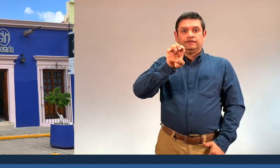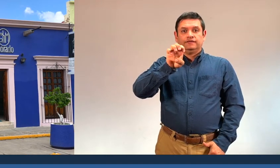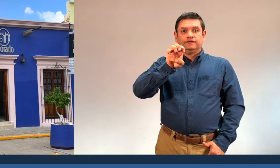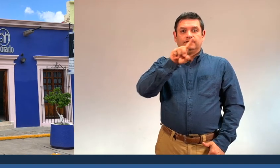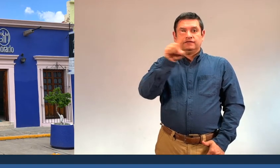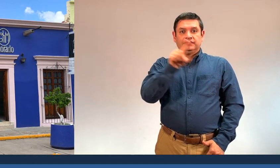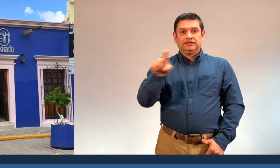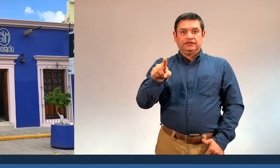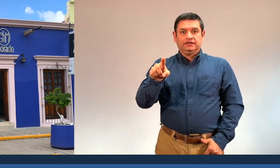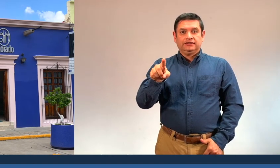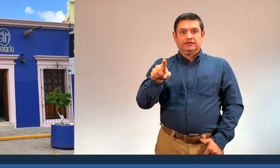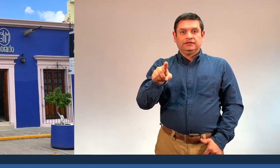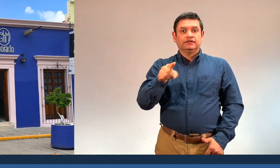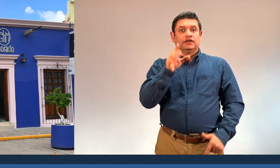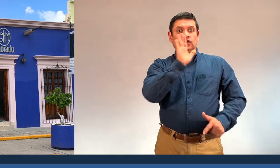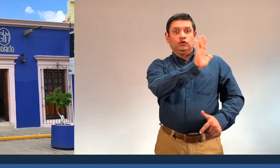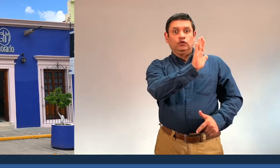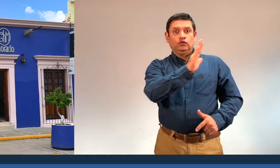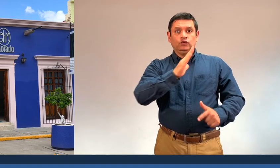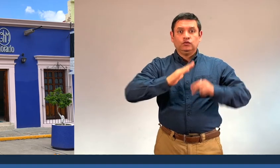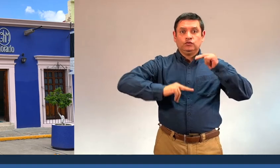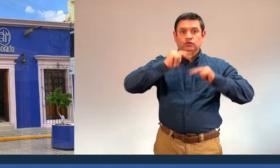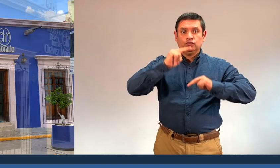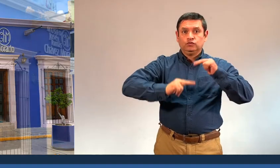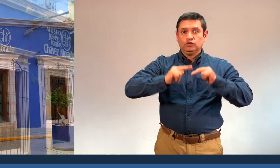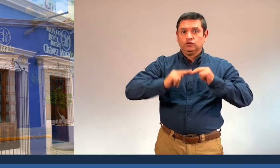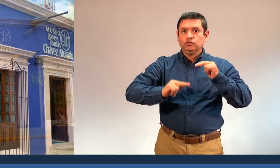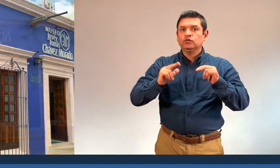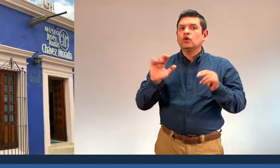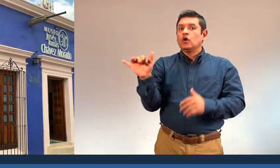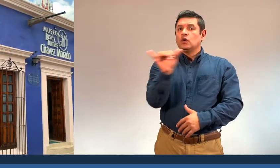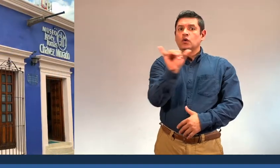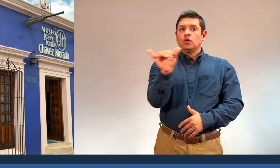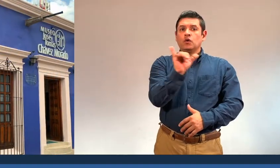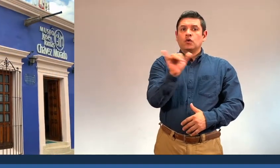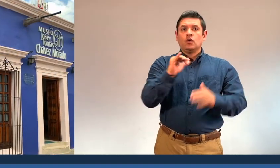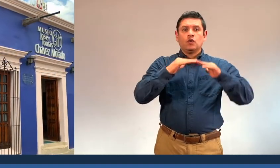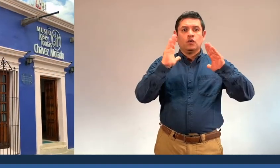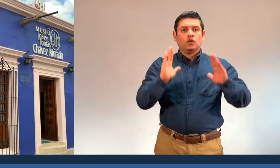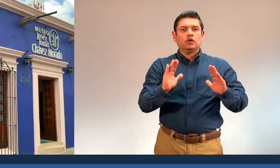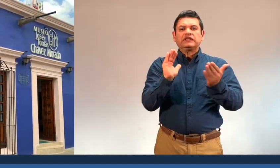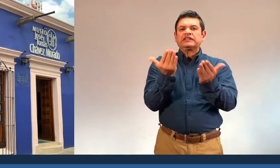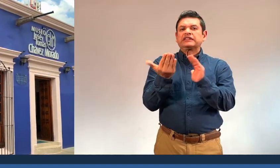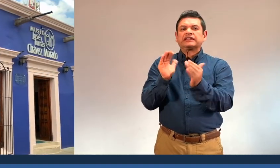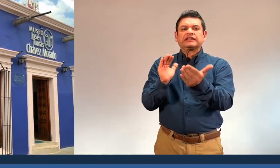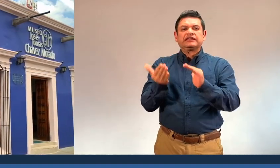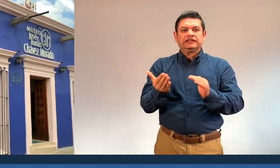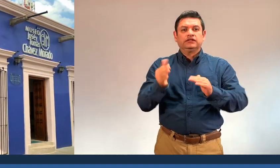built around or in the vicinity of the main church, in the ancient towns of the Guanajuato region.